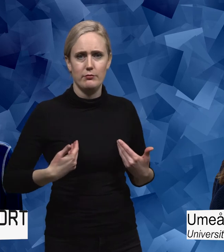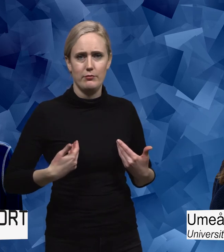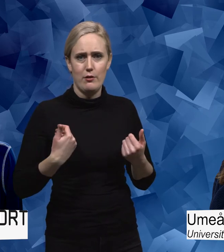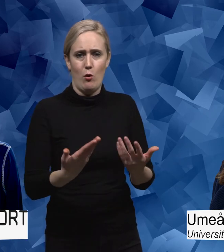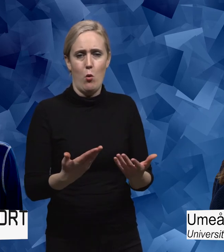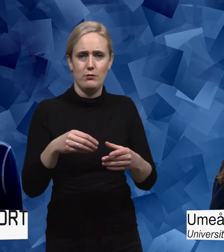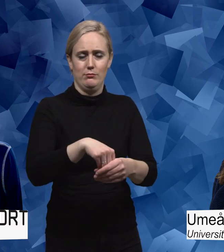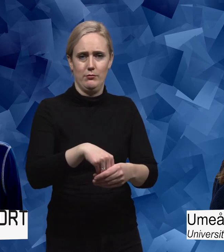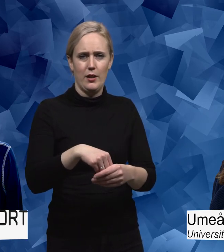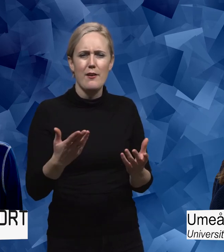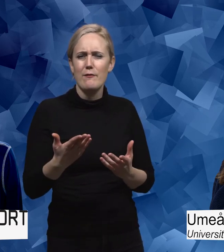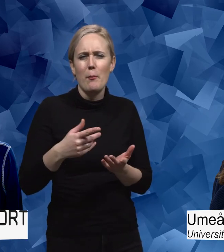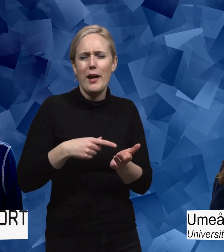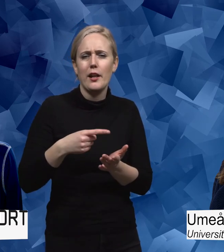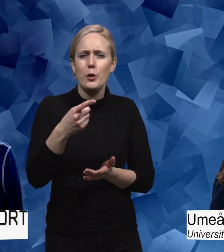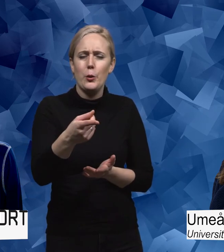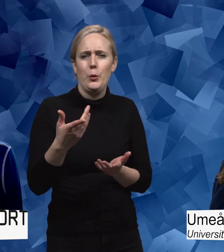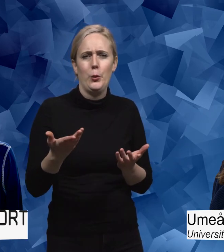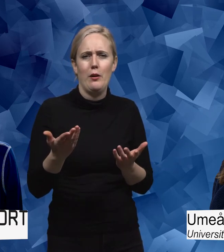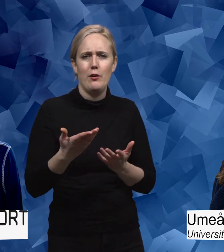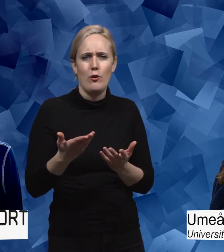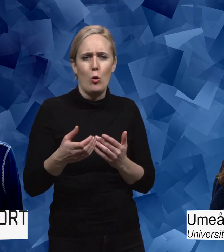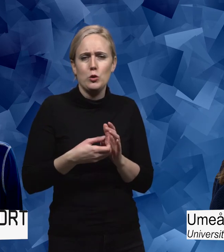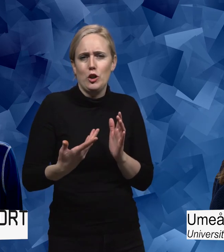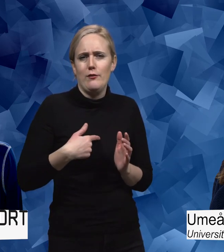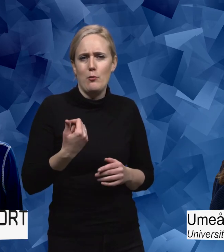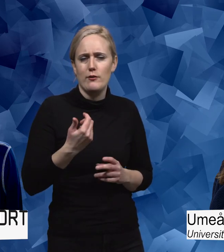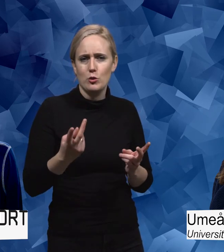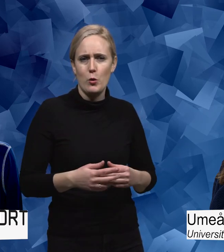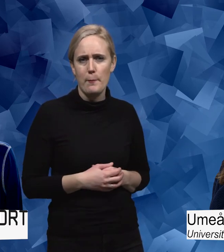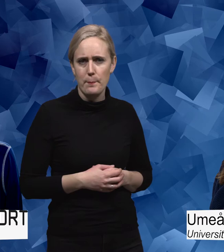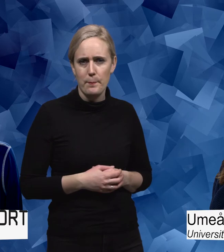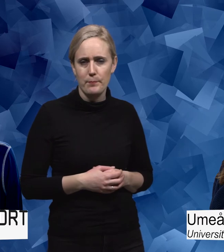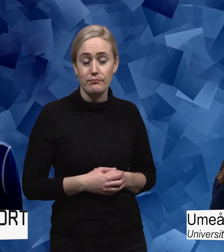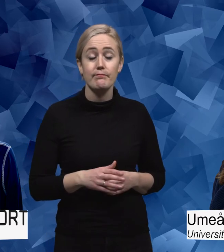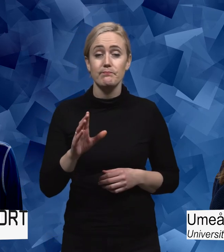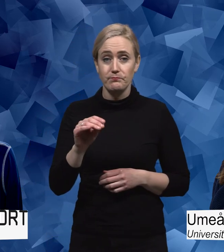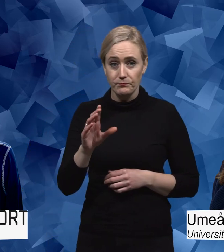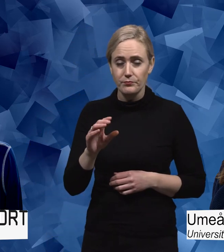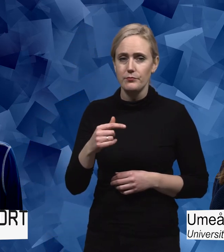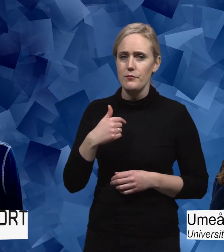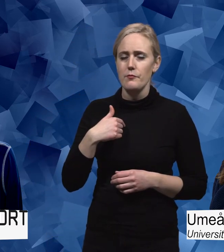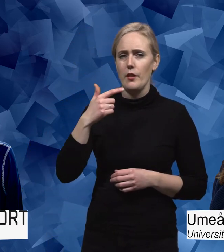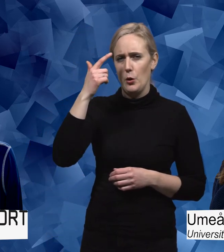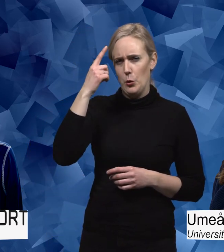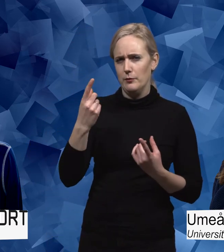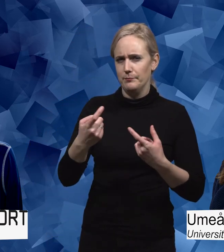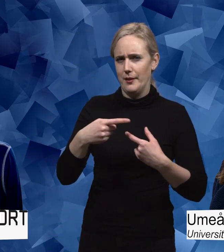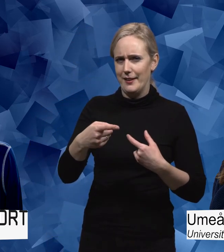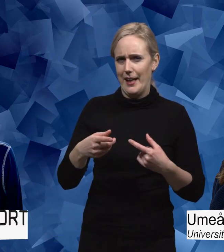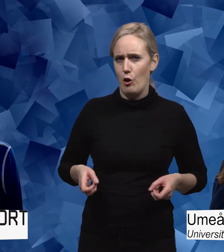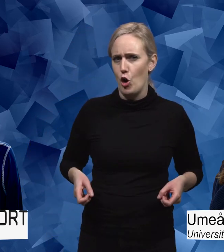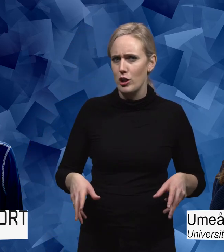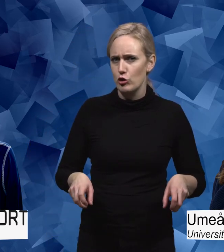Vill du berätta för våra lyssnare vad du menar med det, vad det är och varför det behövs? Mm, det var nog kopplat till